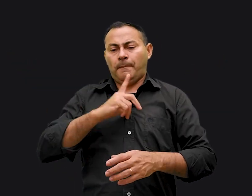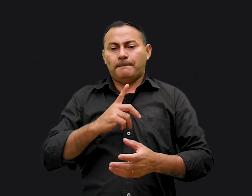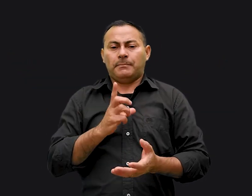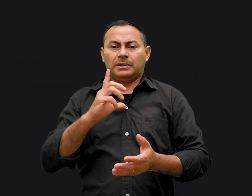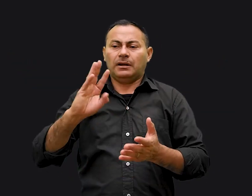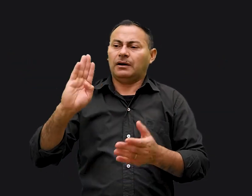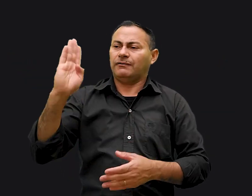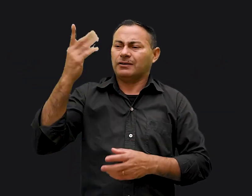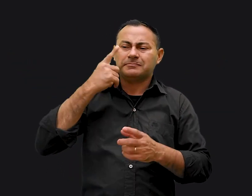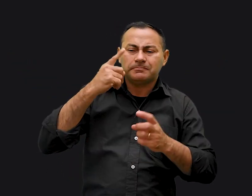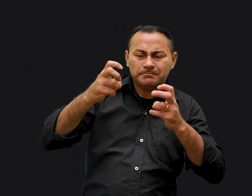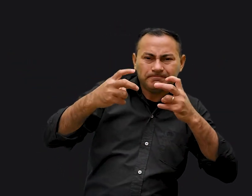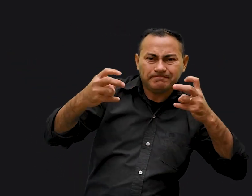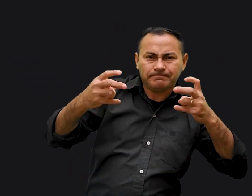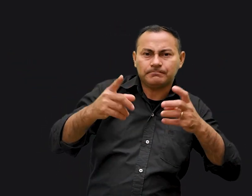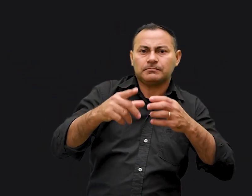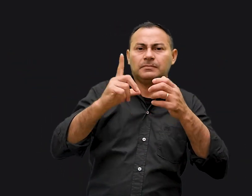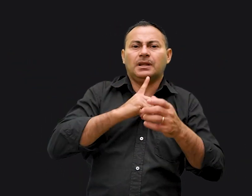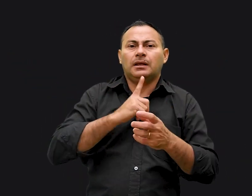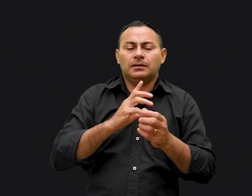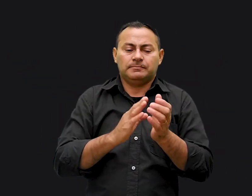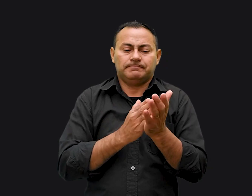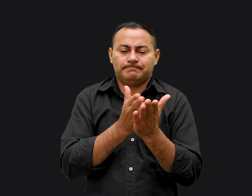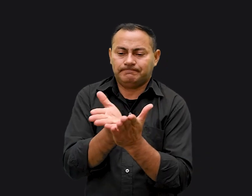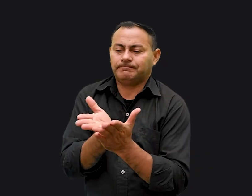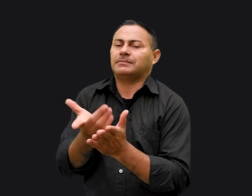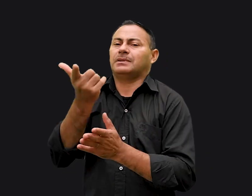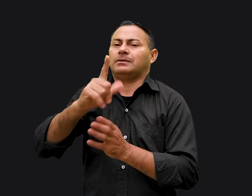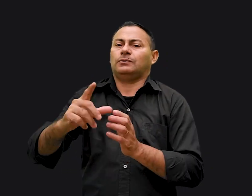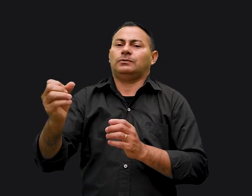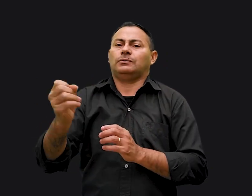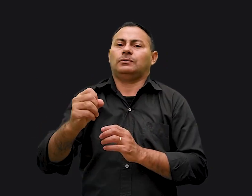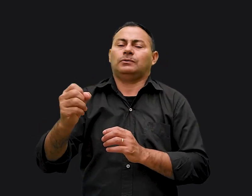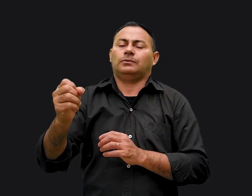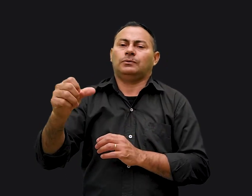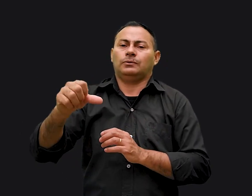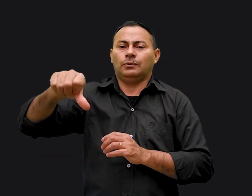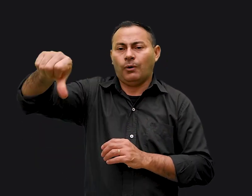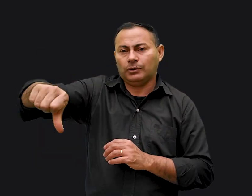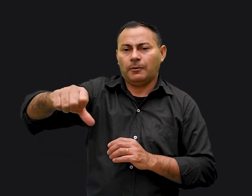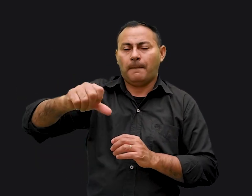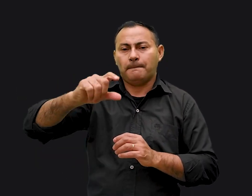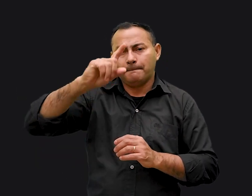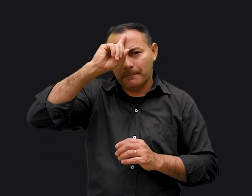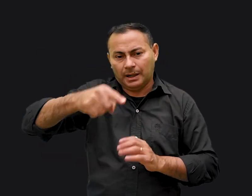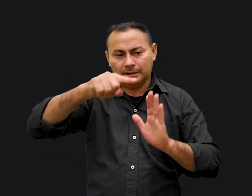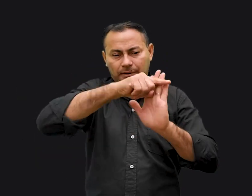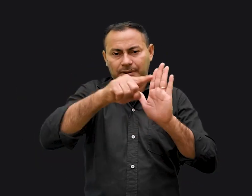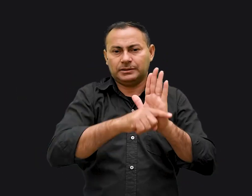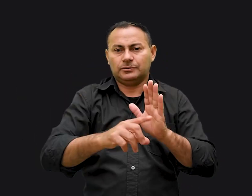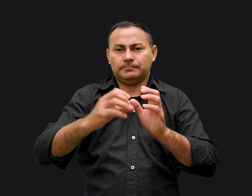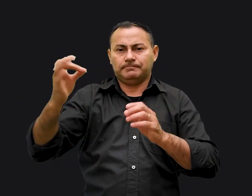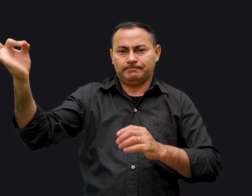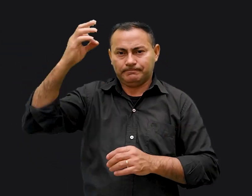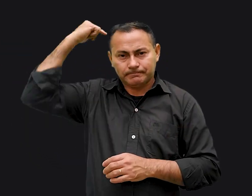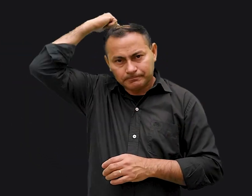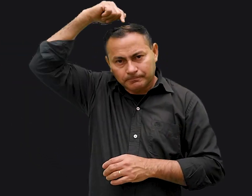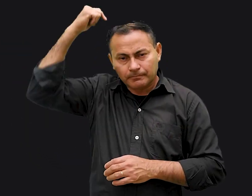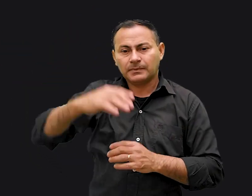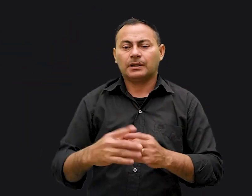der uma falsa impressão de algo Você tem violado o nono mandamento Este é o espírito do nono mandamento E o